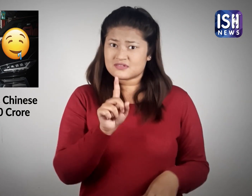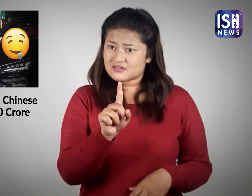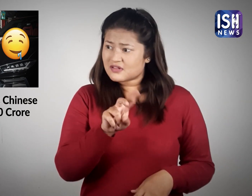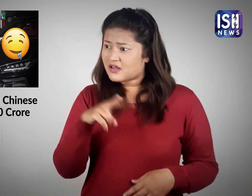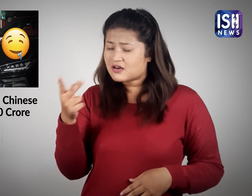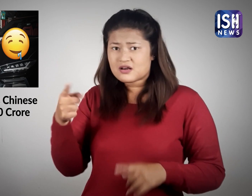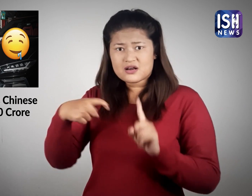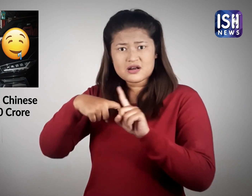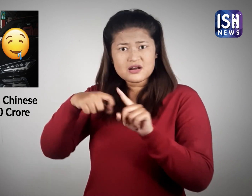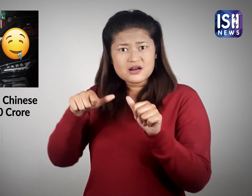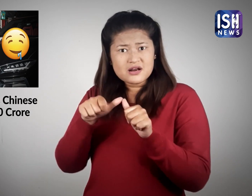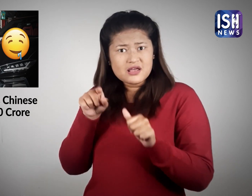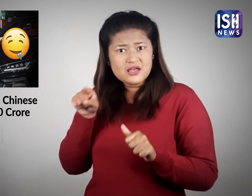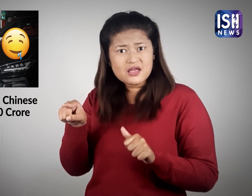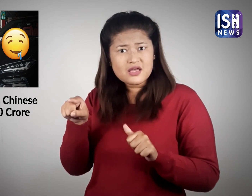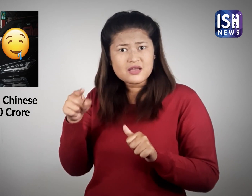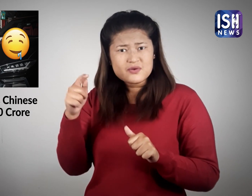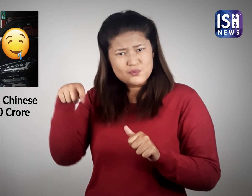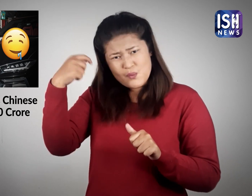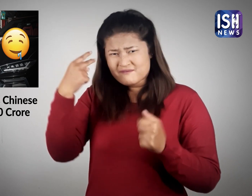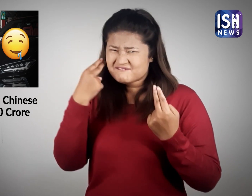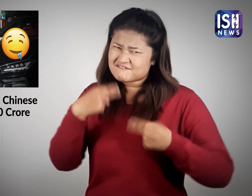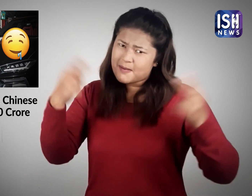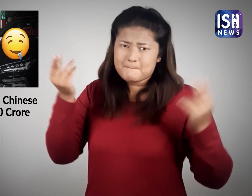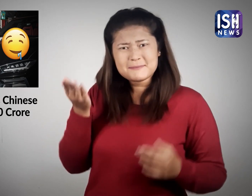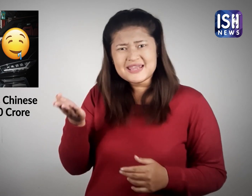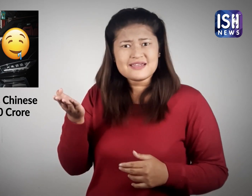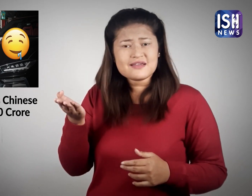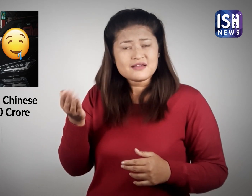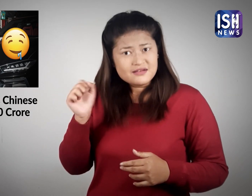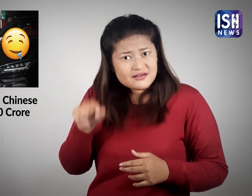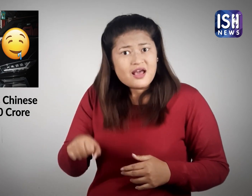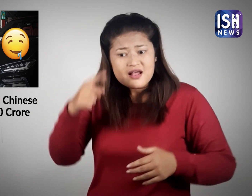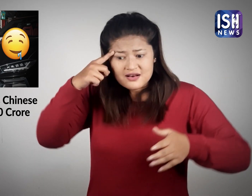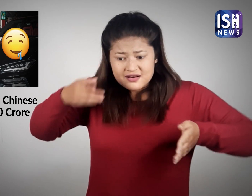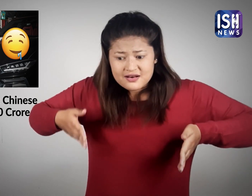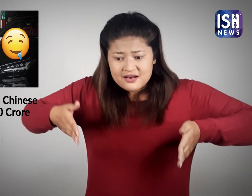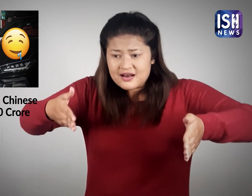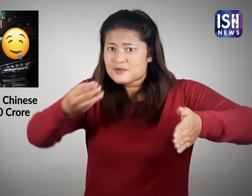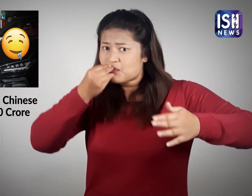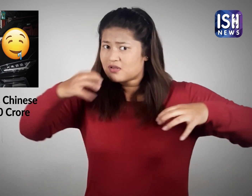लेकिन प्रसिद्धी के बावजूत कार्थिक सड़क किनारे एक स्टॉल पर खाना खा रहे थे